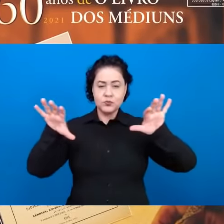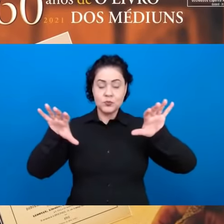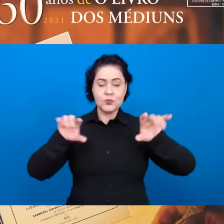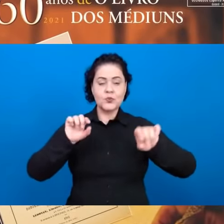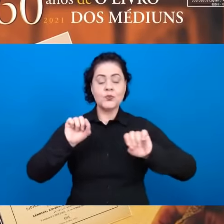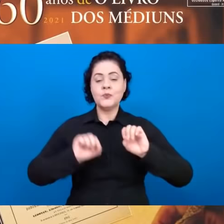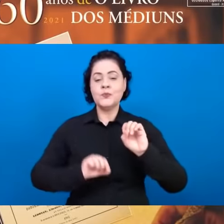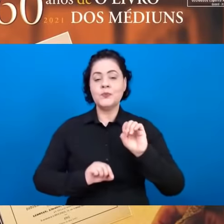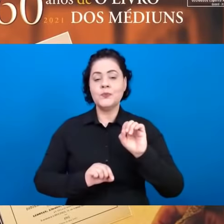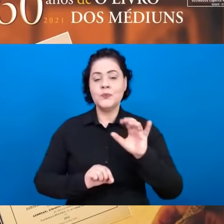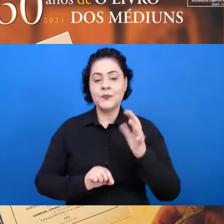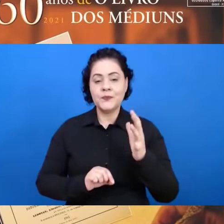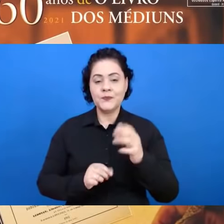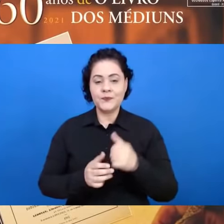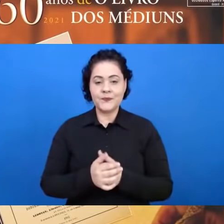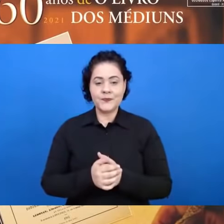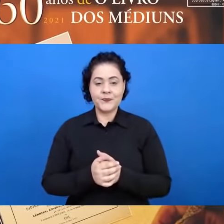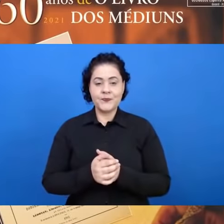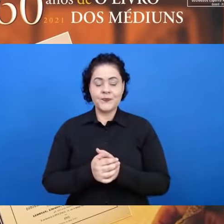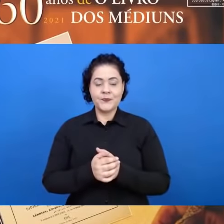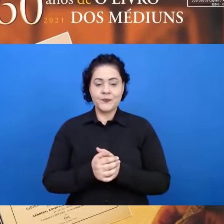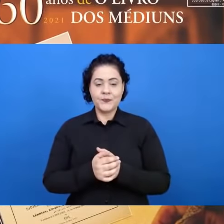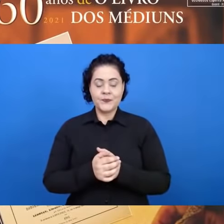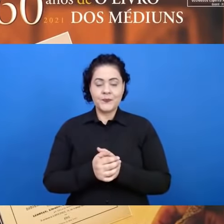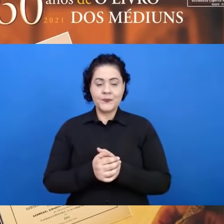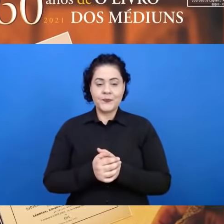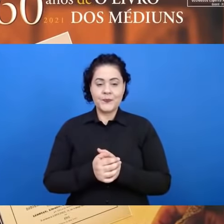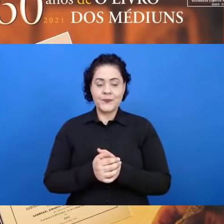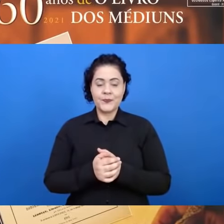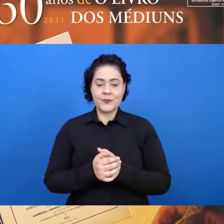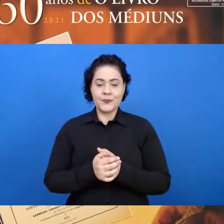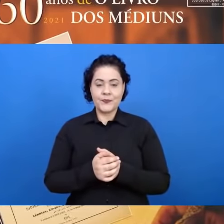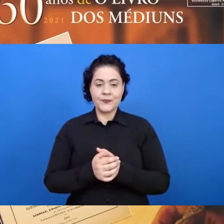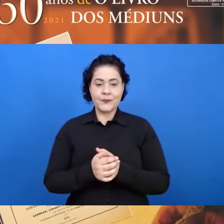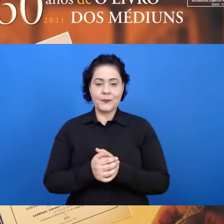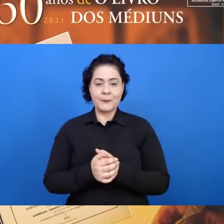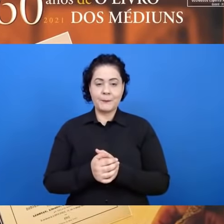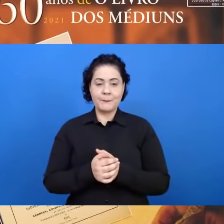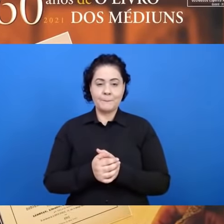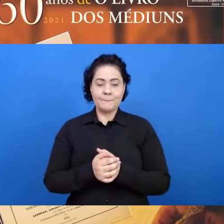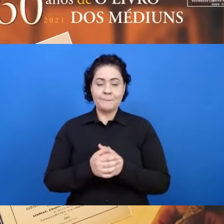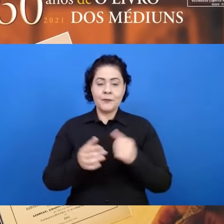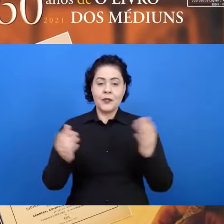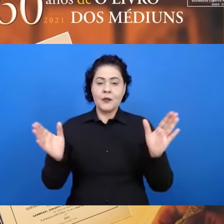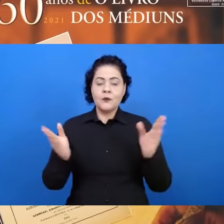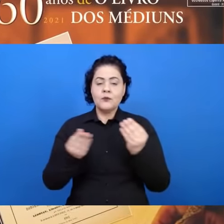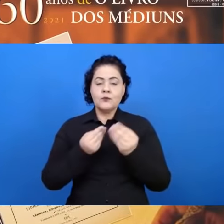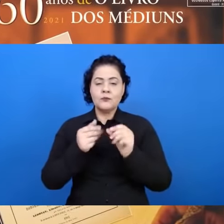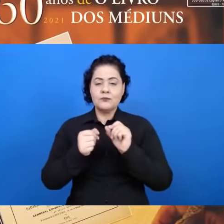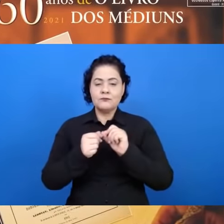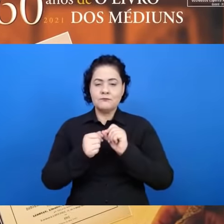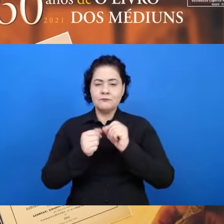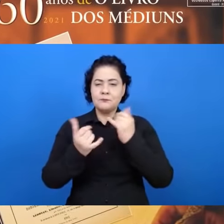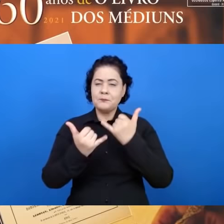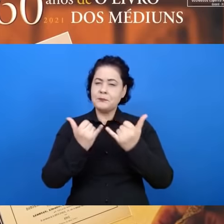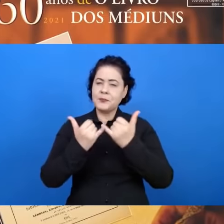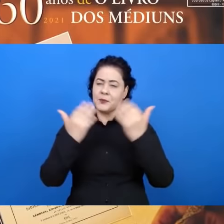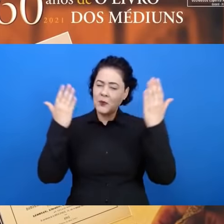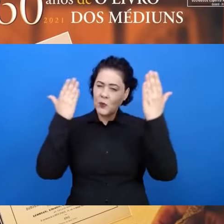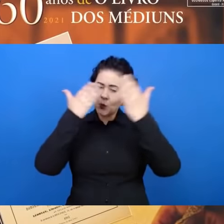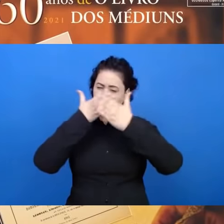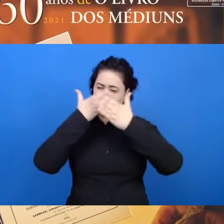perdão, que o ar se fende como uma cortina sob pressão invisível e